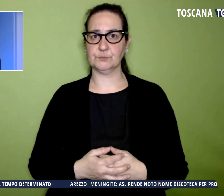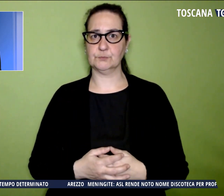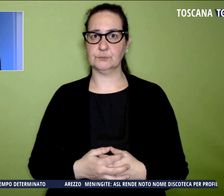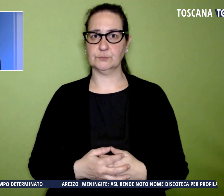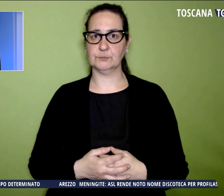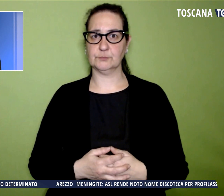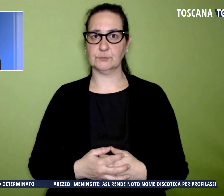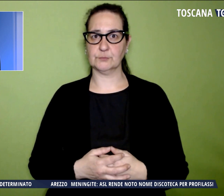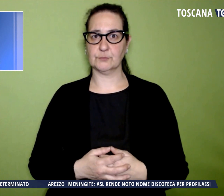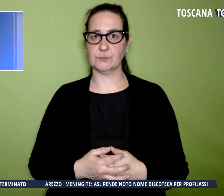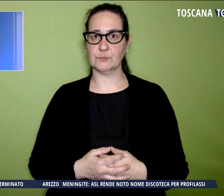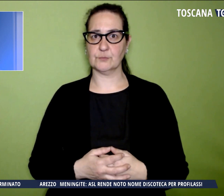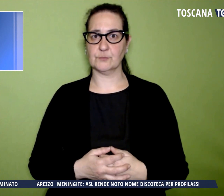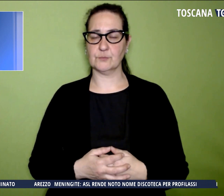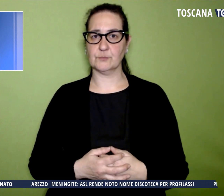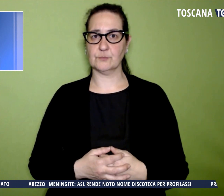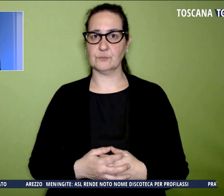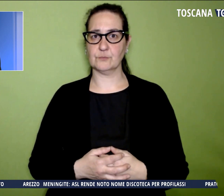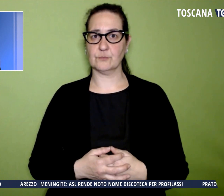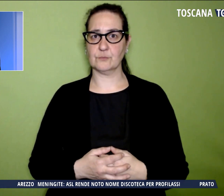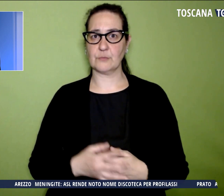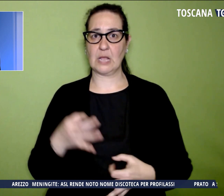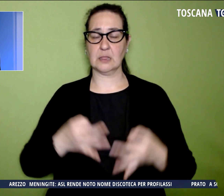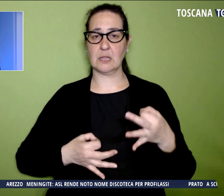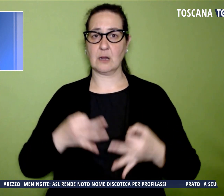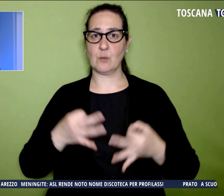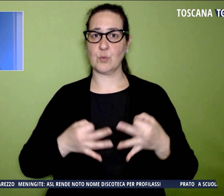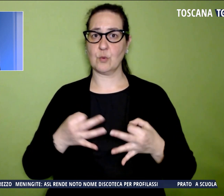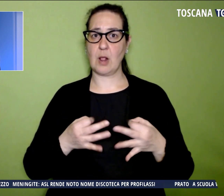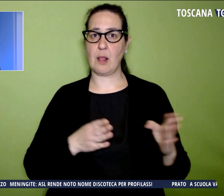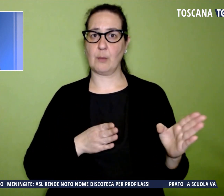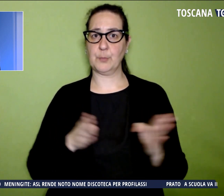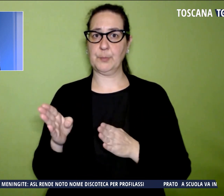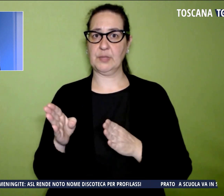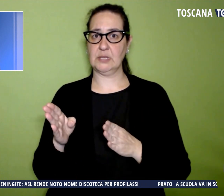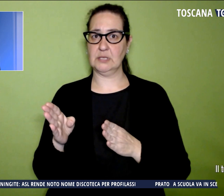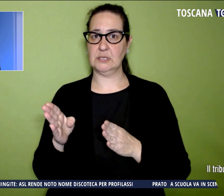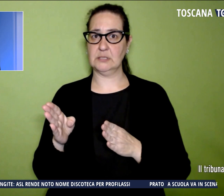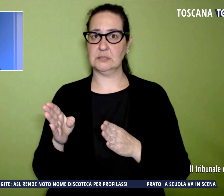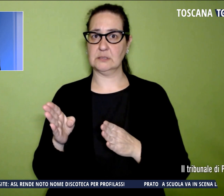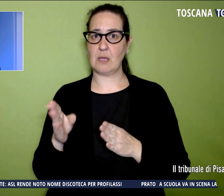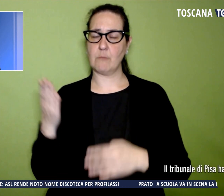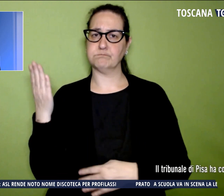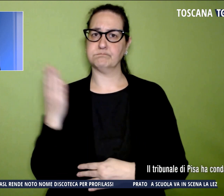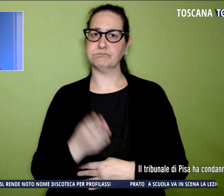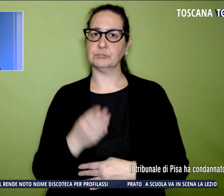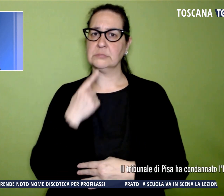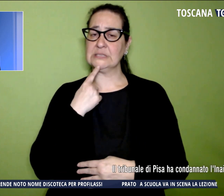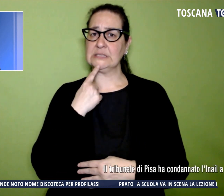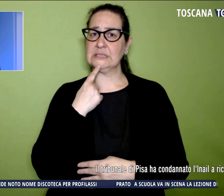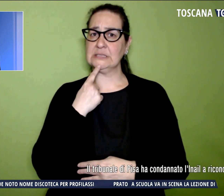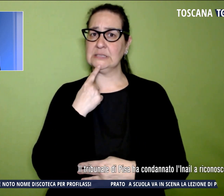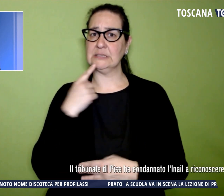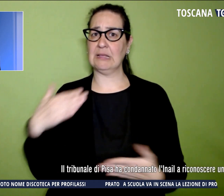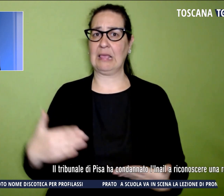Il Tribunale di Pisa ha condannato l'Inail a riconoscere una rendita per